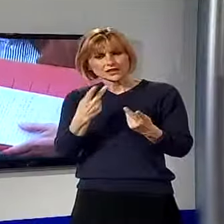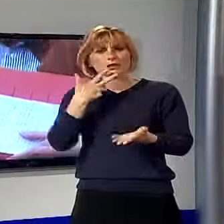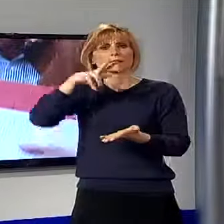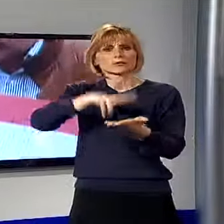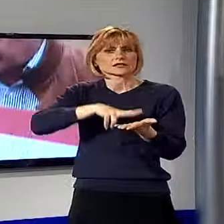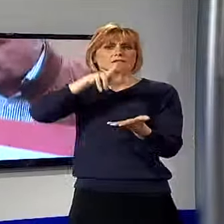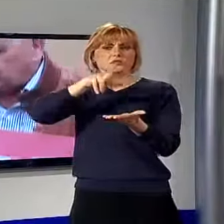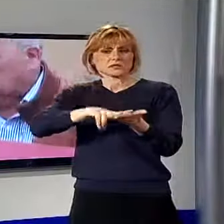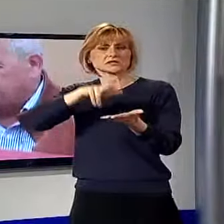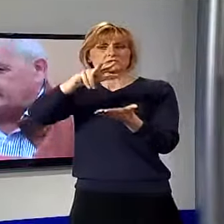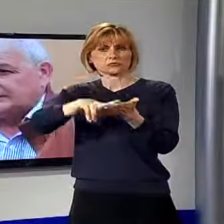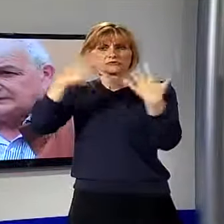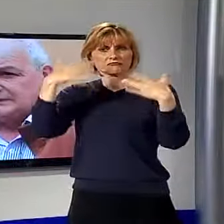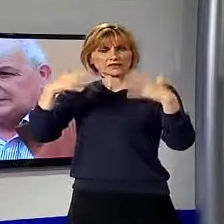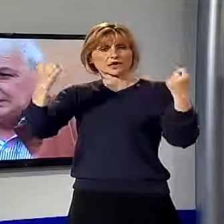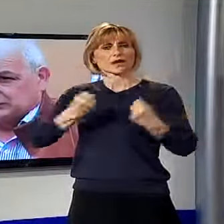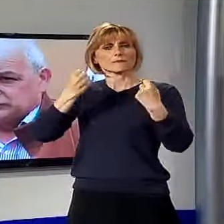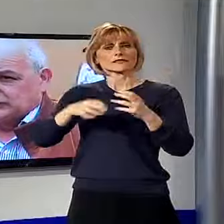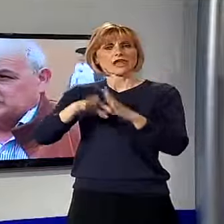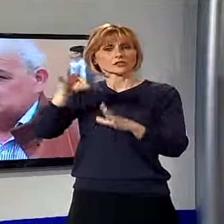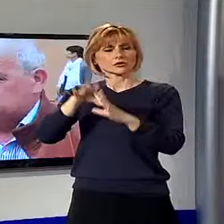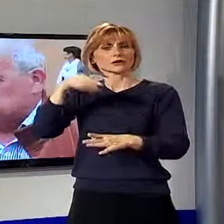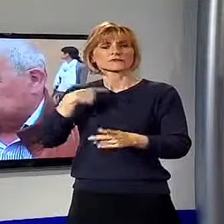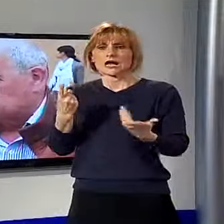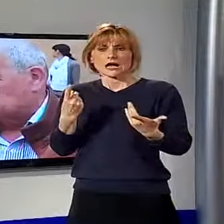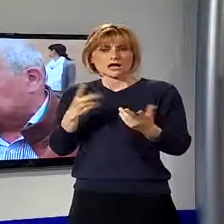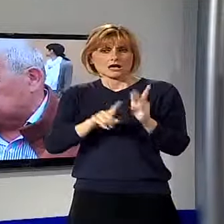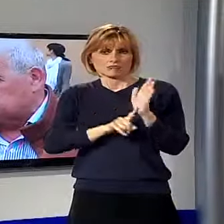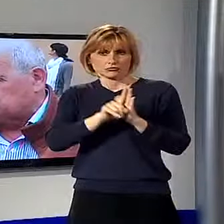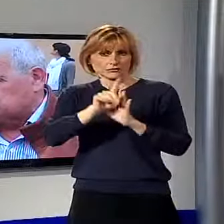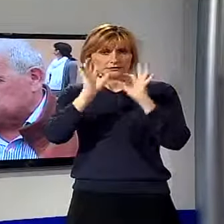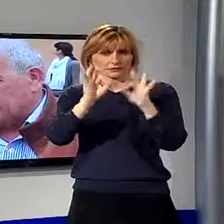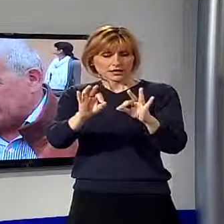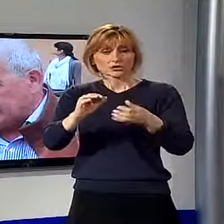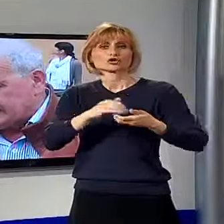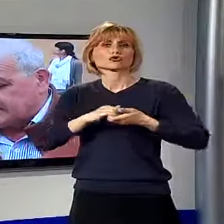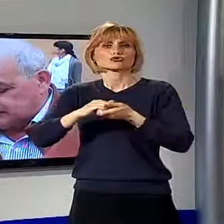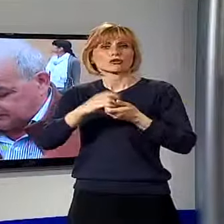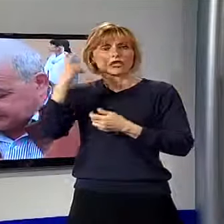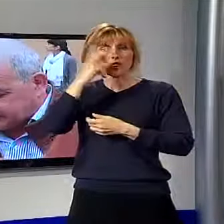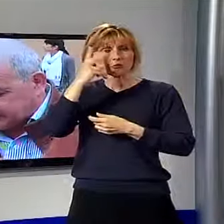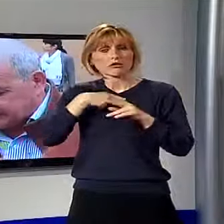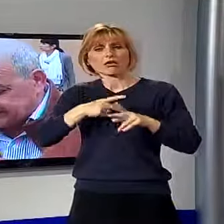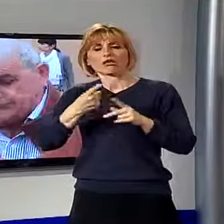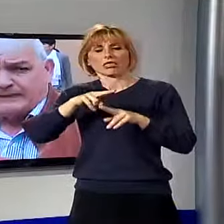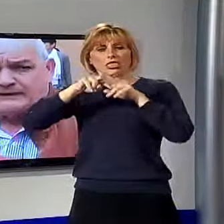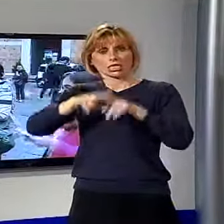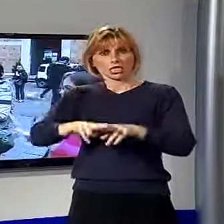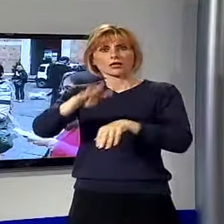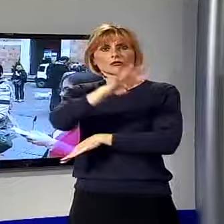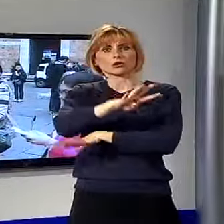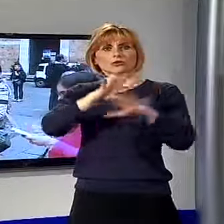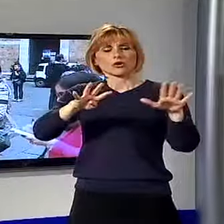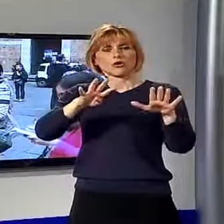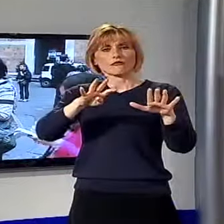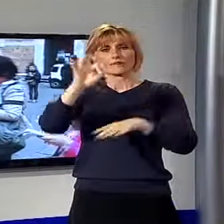fatte in campagna elettorale. La società lucchese, che continua ad essere un modello virtuoso, è rimasta per il 49%